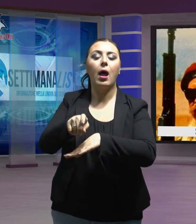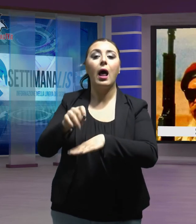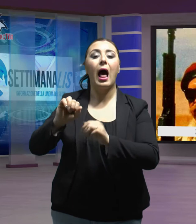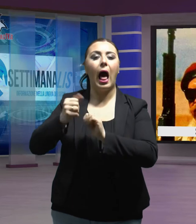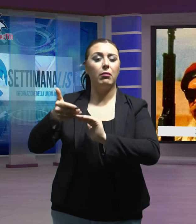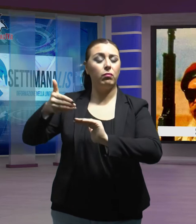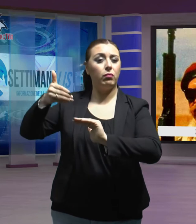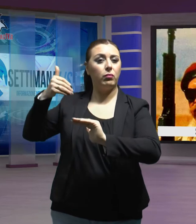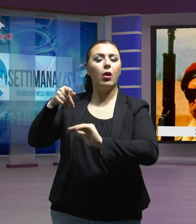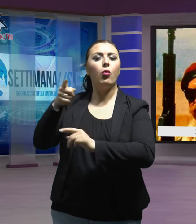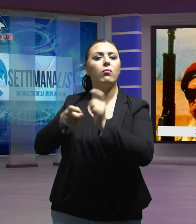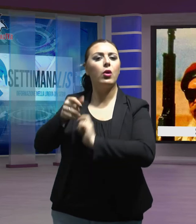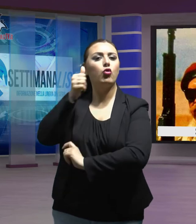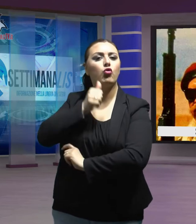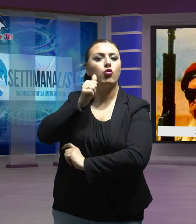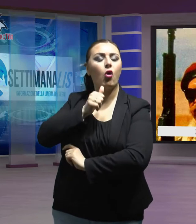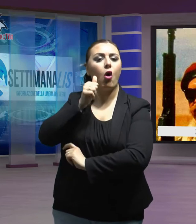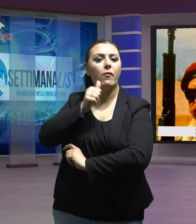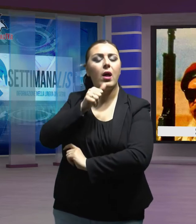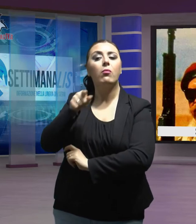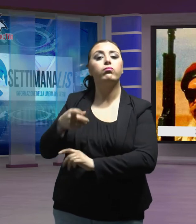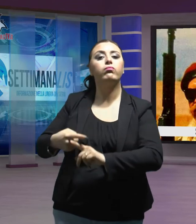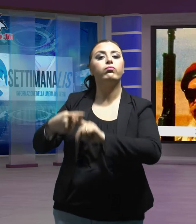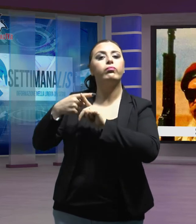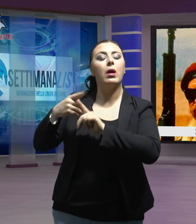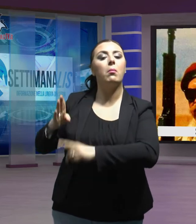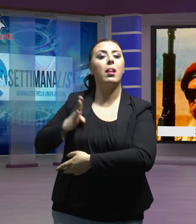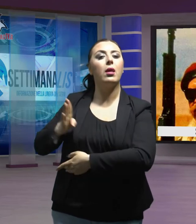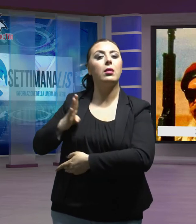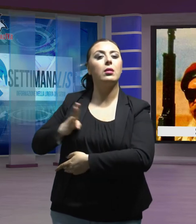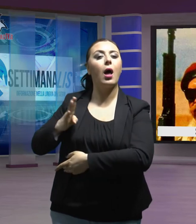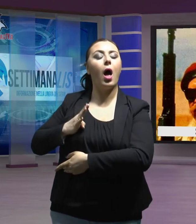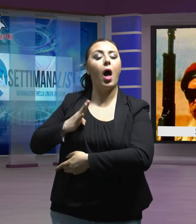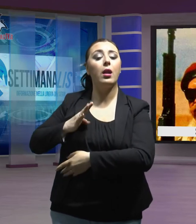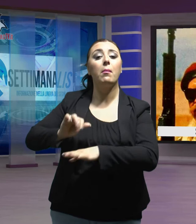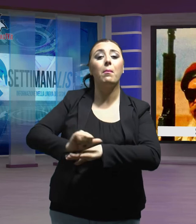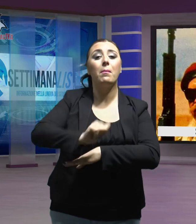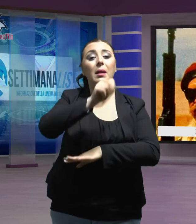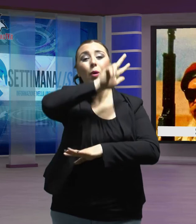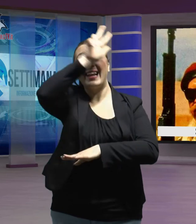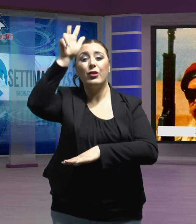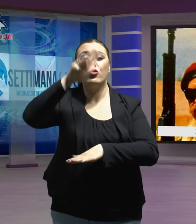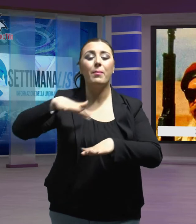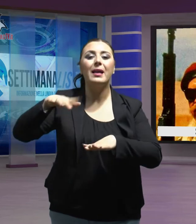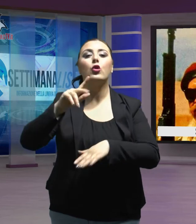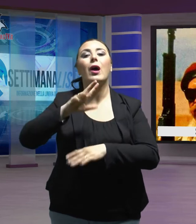aveva prestato servizio nel primo reggimento carabinieri